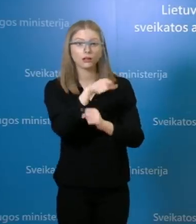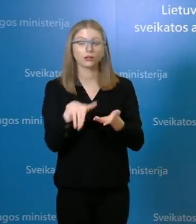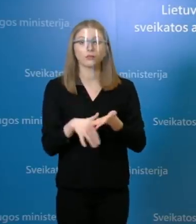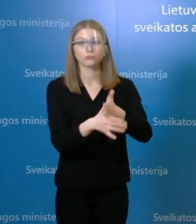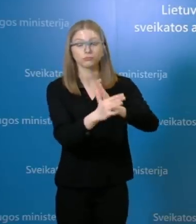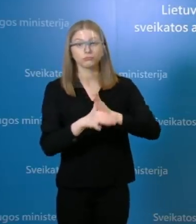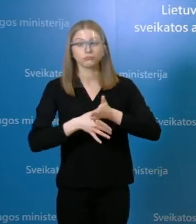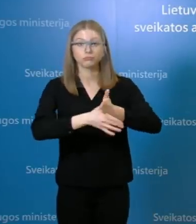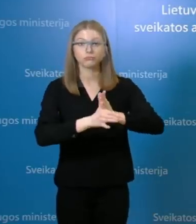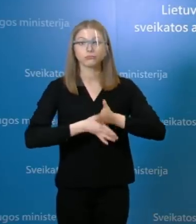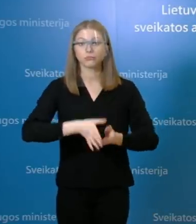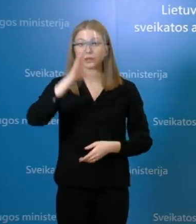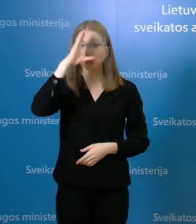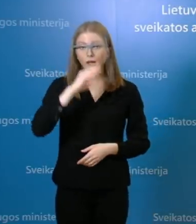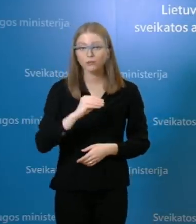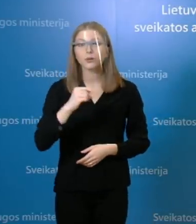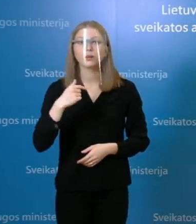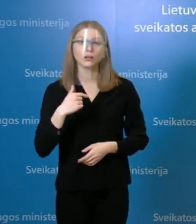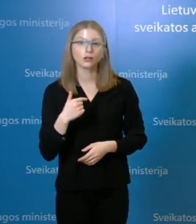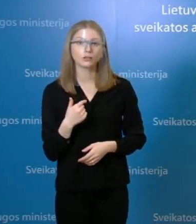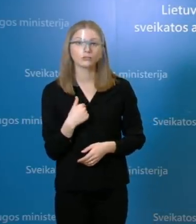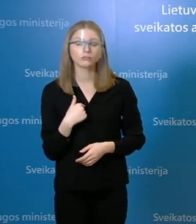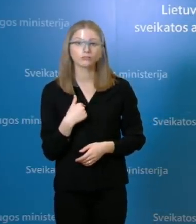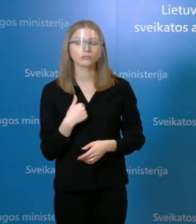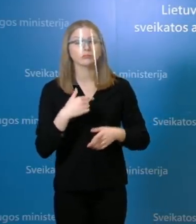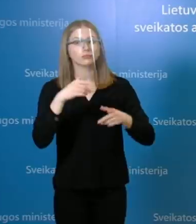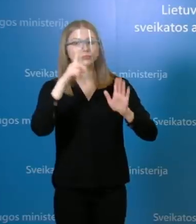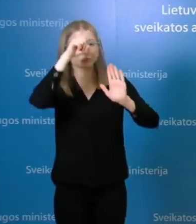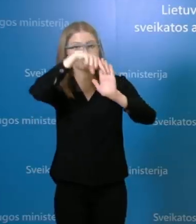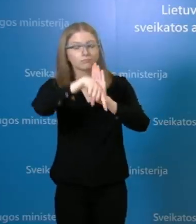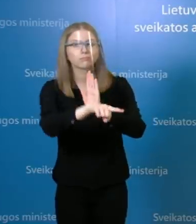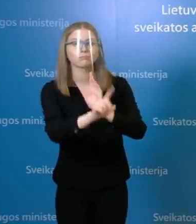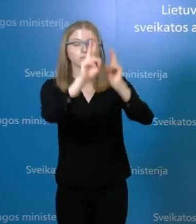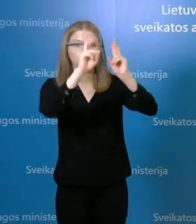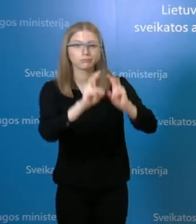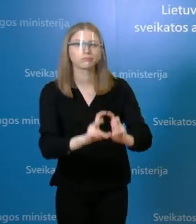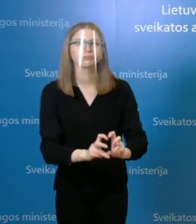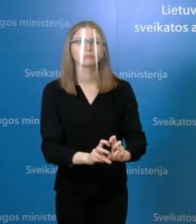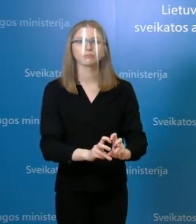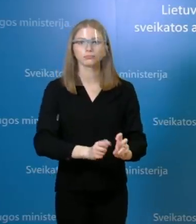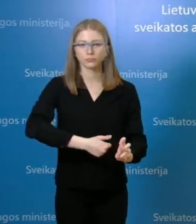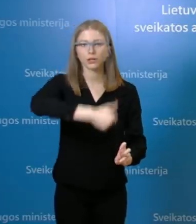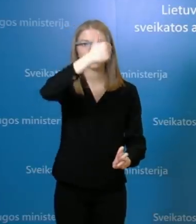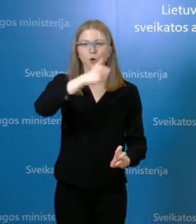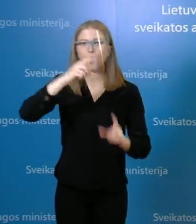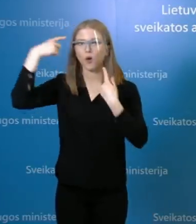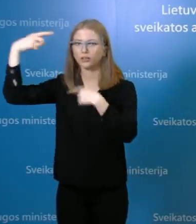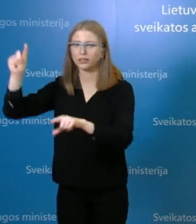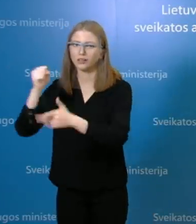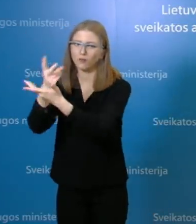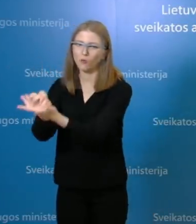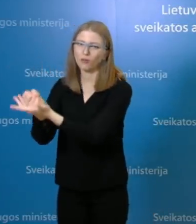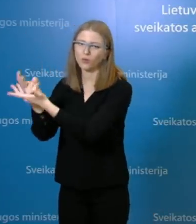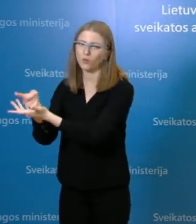daug paprašiau viską išsiaiškinti visus atvejus, negu, kad galbūt kitose svensveikatos priežiūros įstaigosse, tai